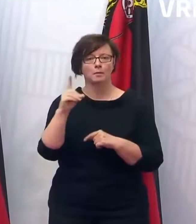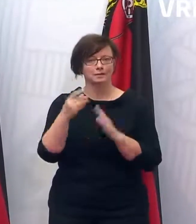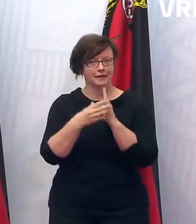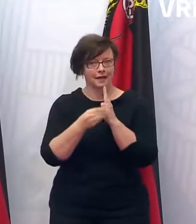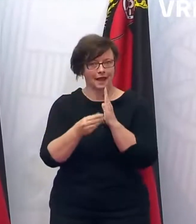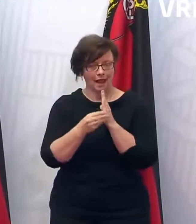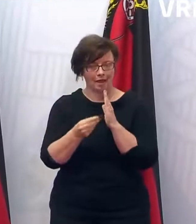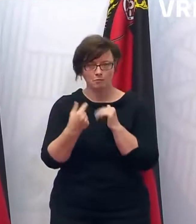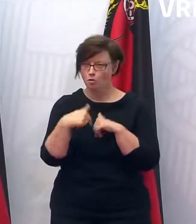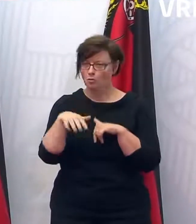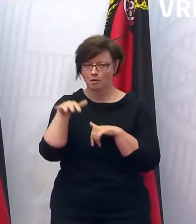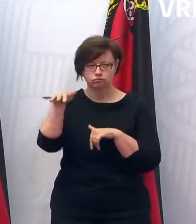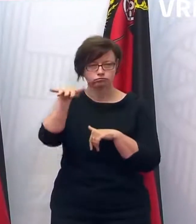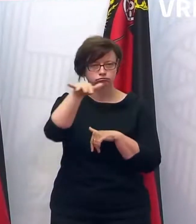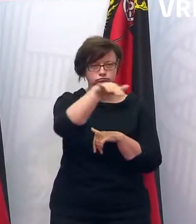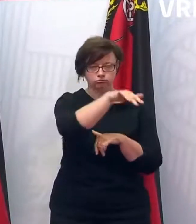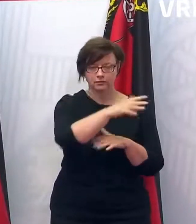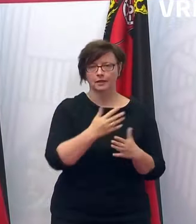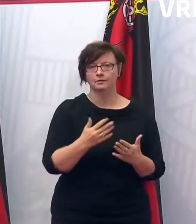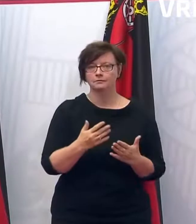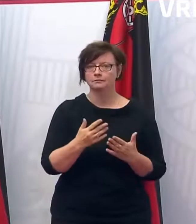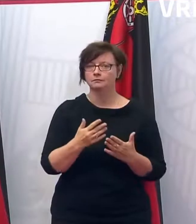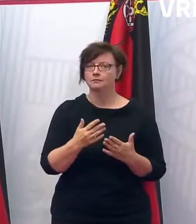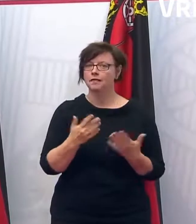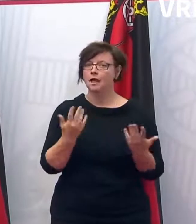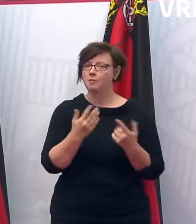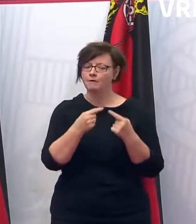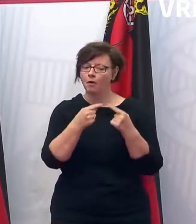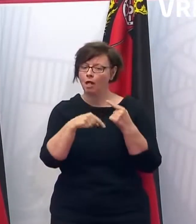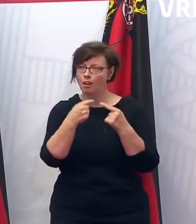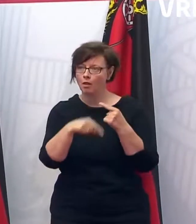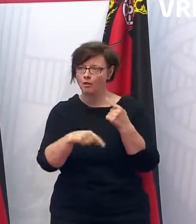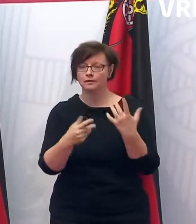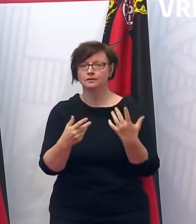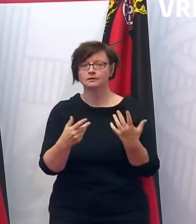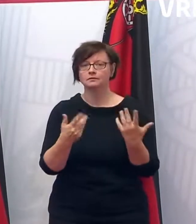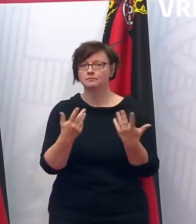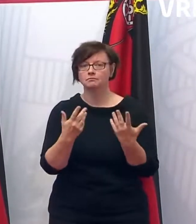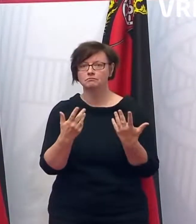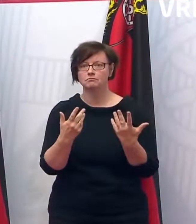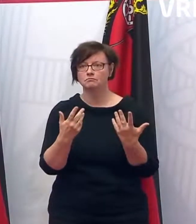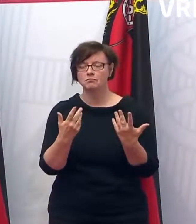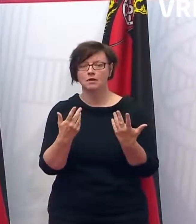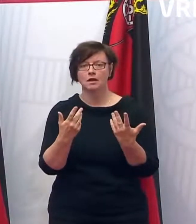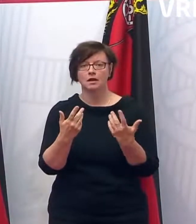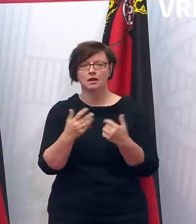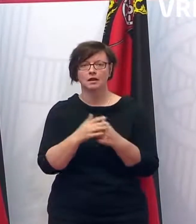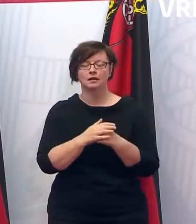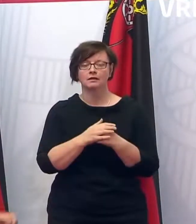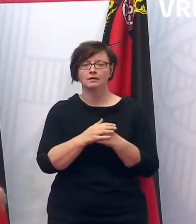installiert sind. Können Sie vielleicht sagen, wo noch Lücken sind? Oder vielleicht weiß das auch Herr Hoch.